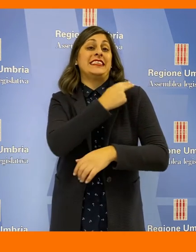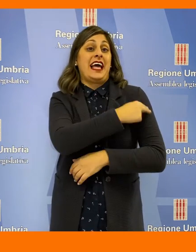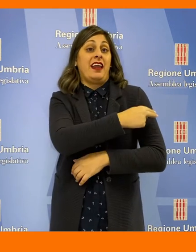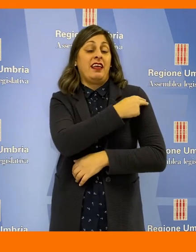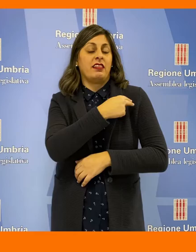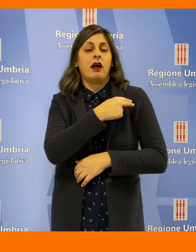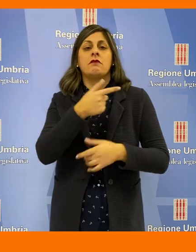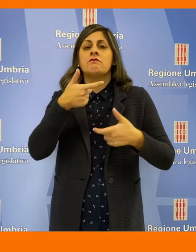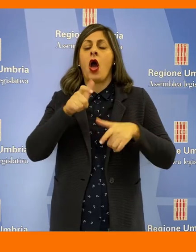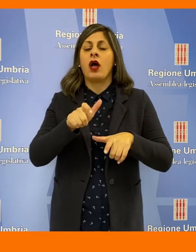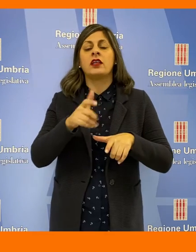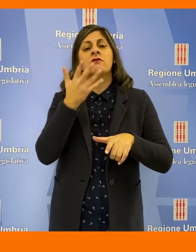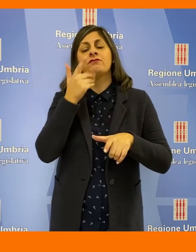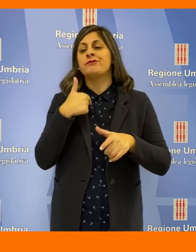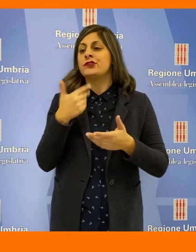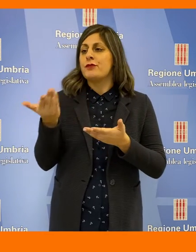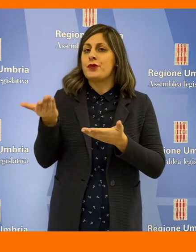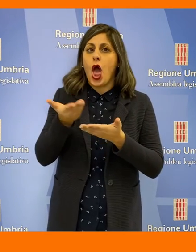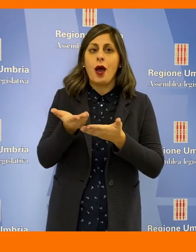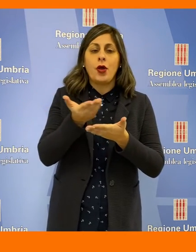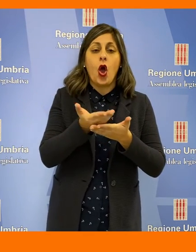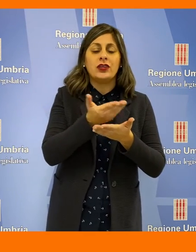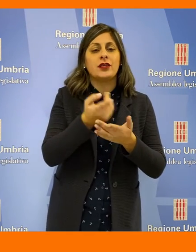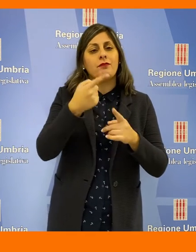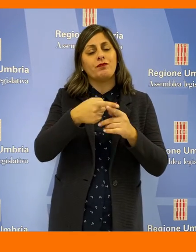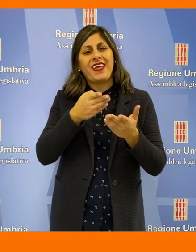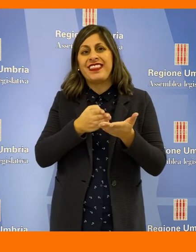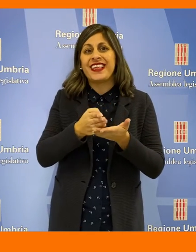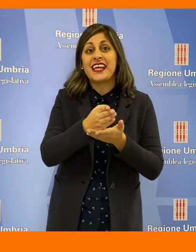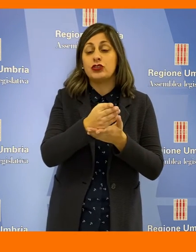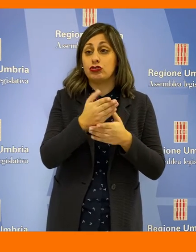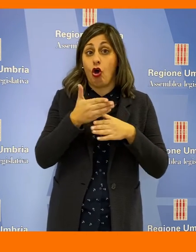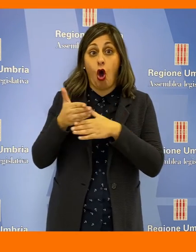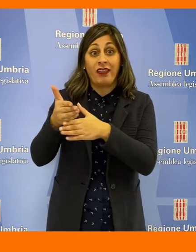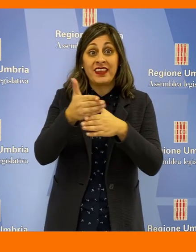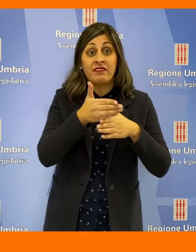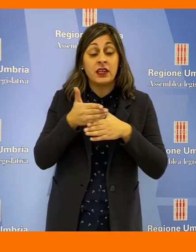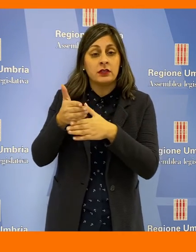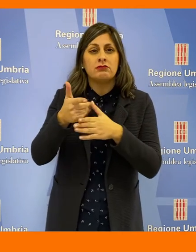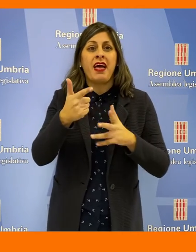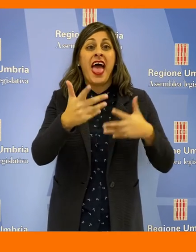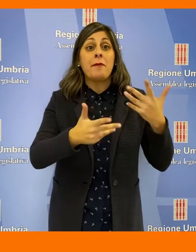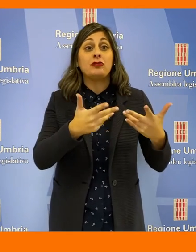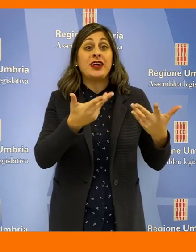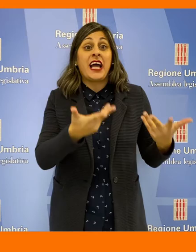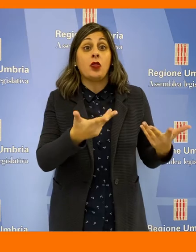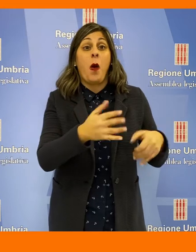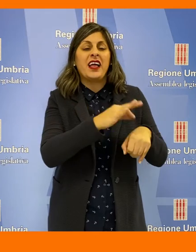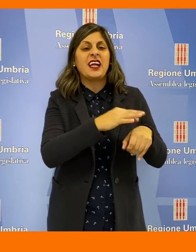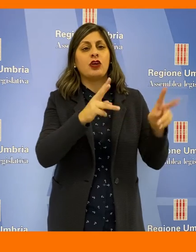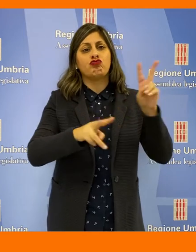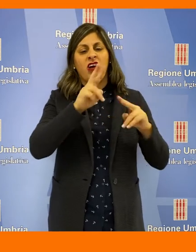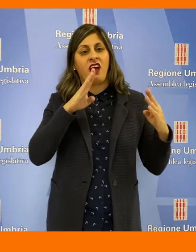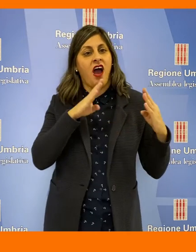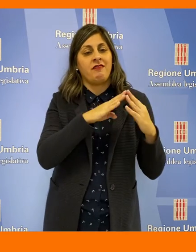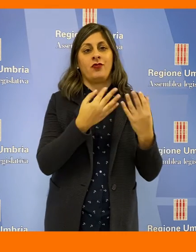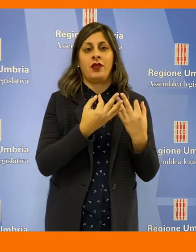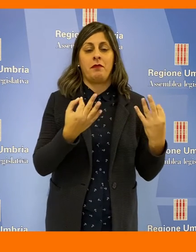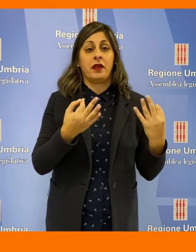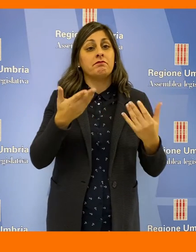per elaborare proposte e indirizzi condivisi per affronteggiare l'attuale emergenza sanitaria. Ce ne parla Paolo